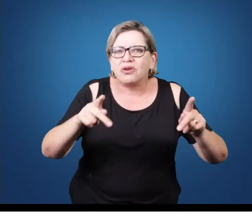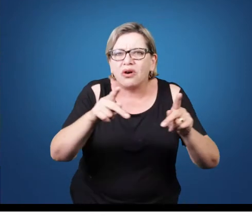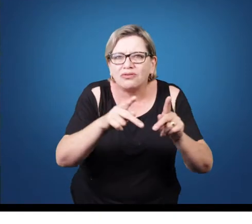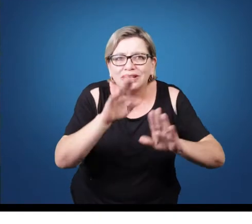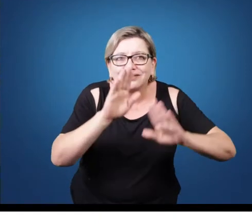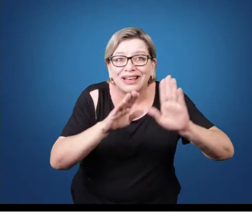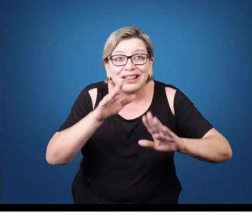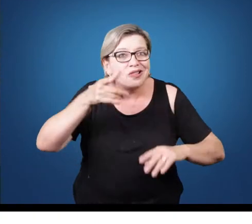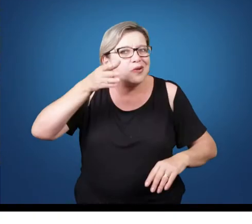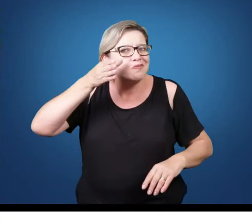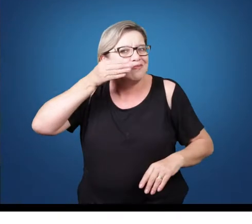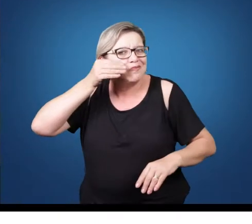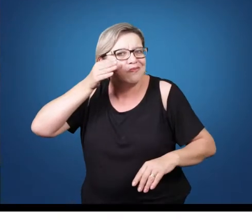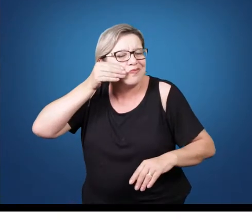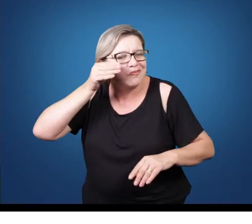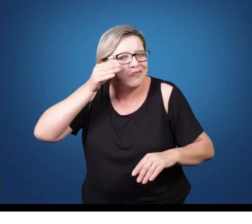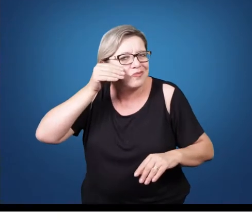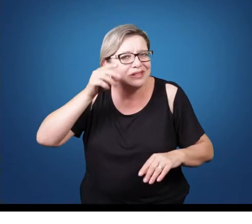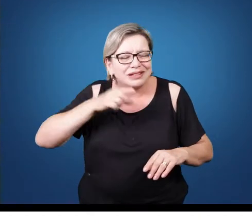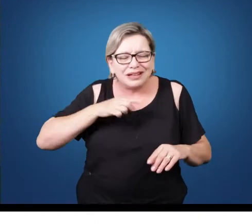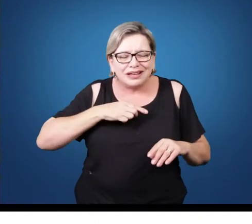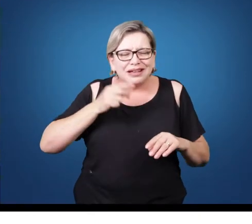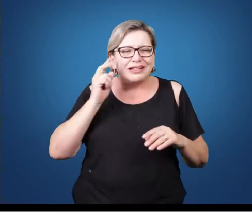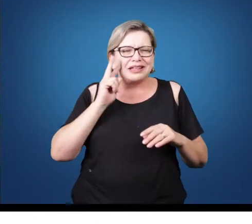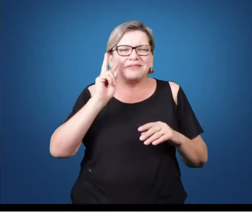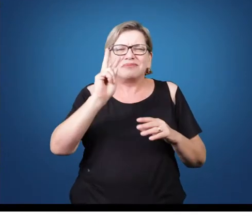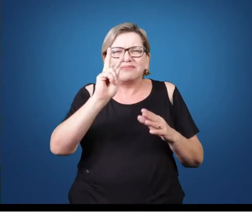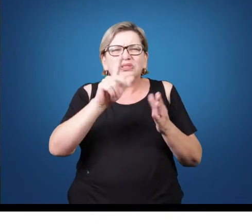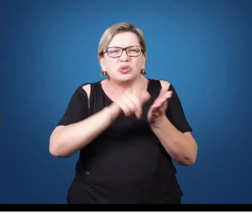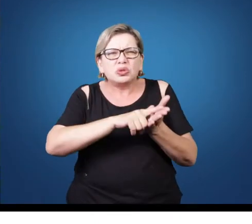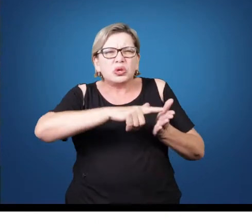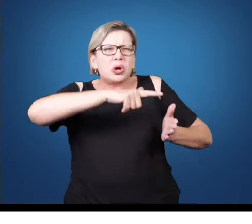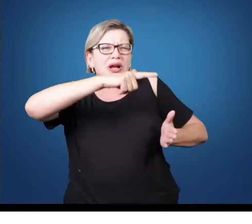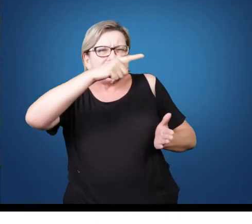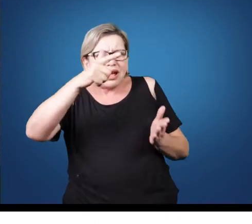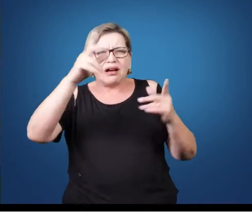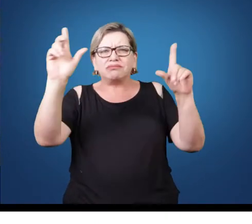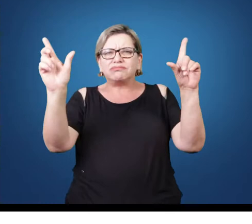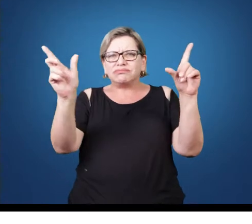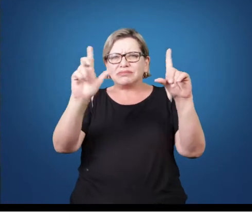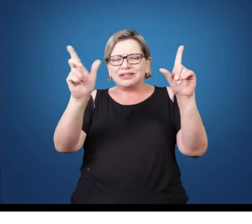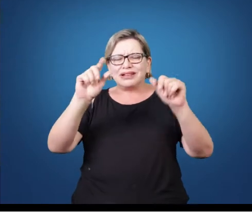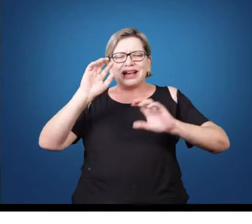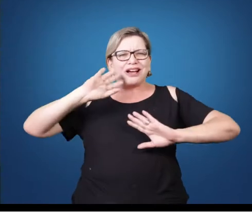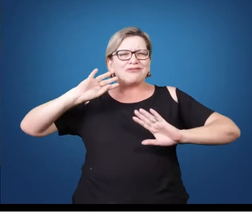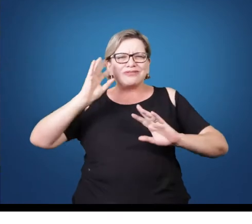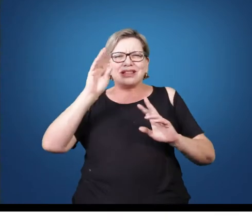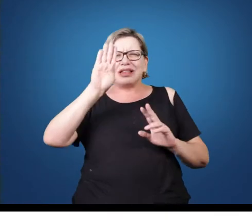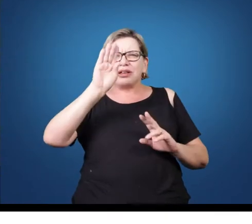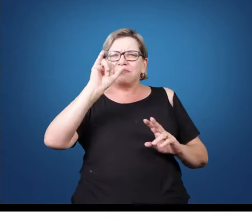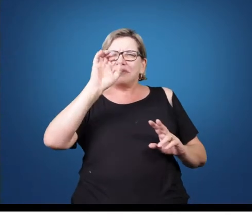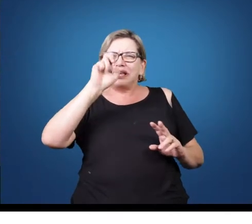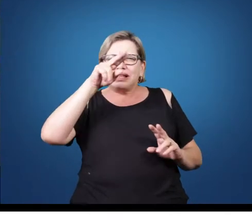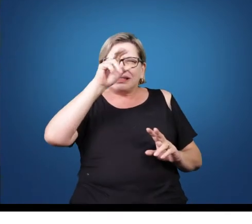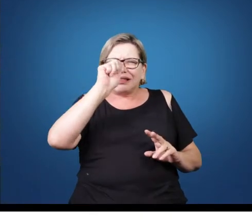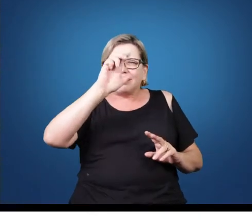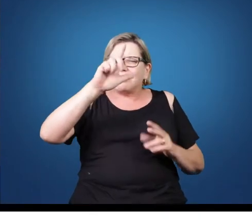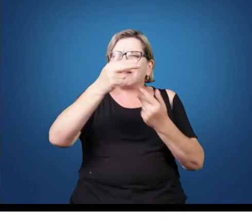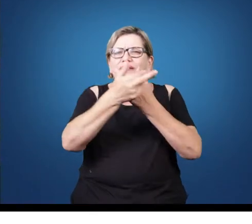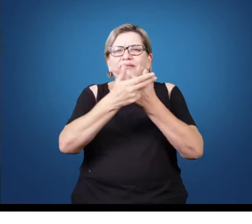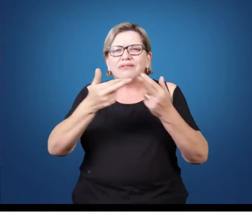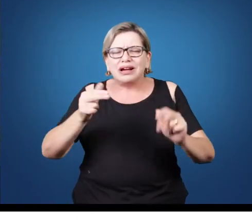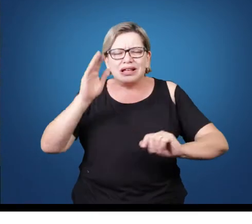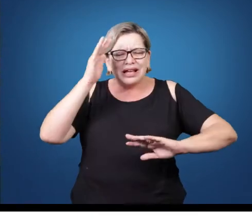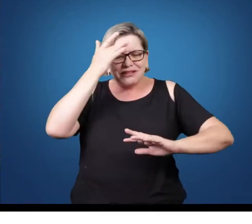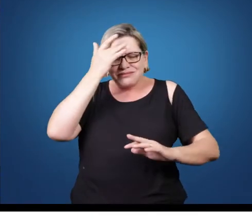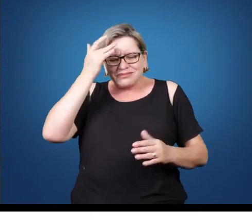curiosa. Sempre se comenta aí nos jornais e nas televisões sobre determinada bienal de arte contemporânea, aí alguém para para olhar